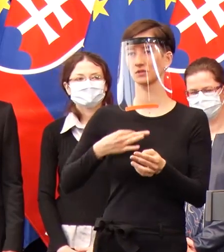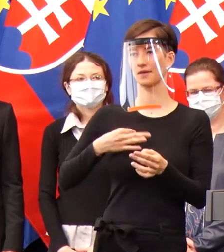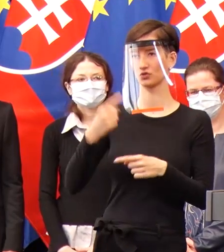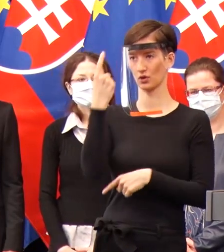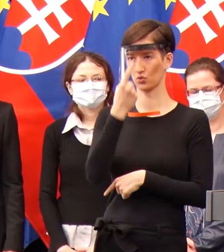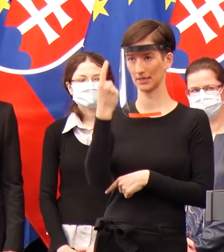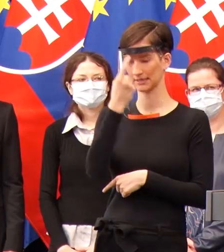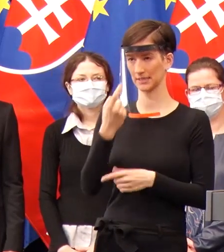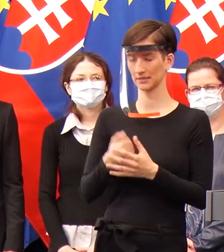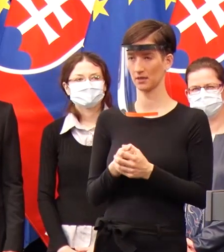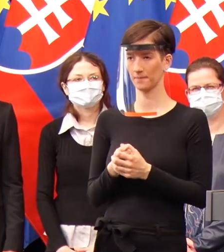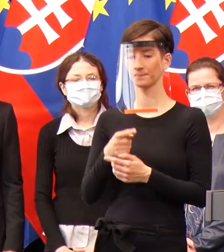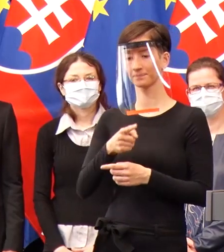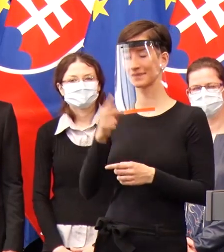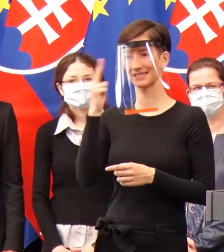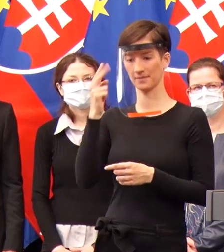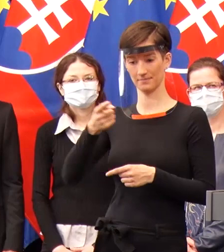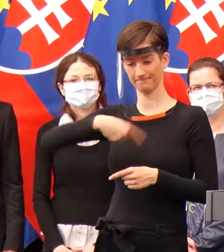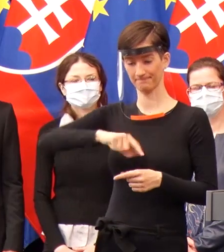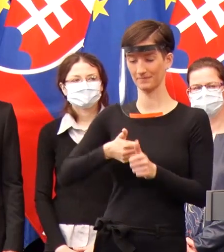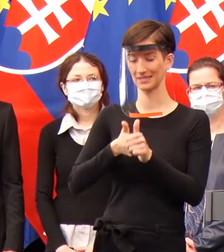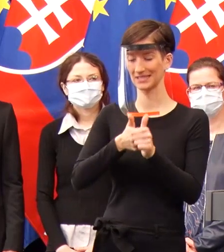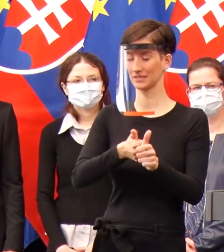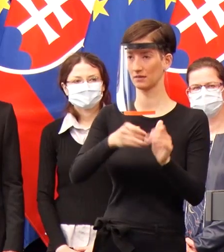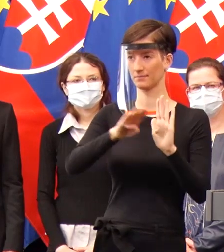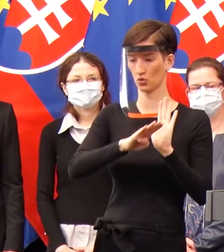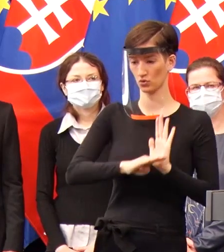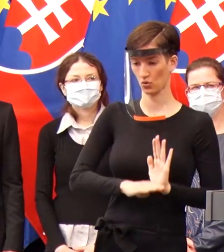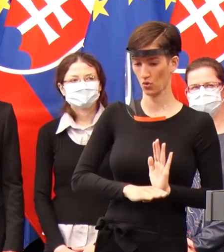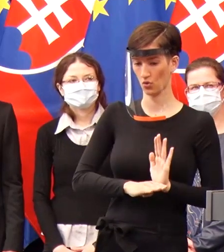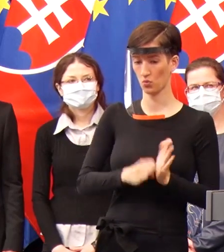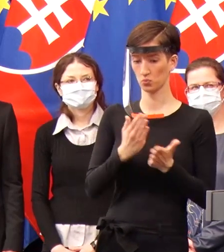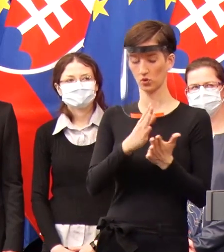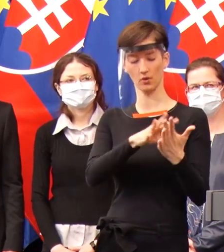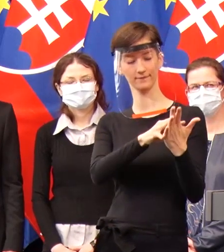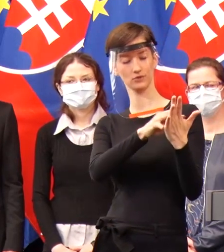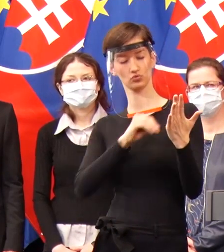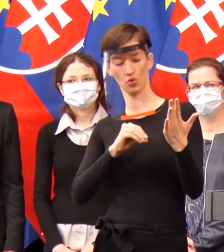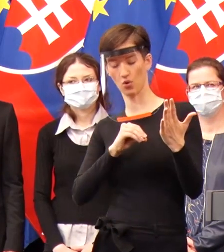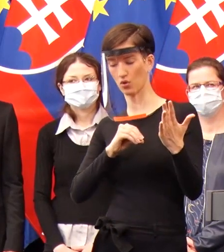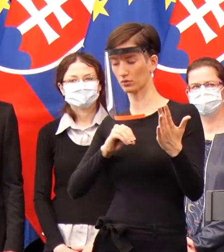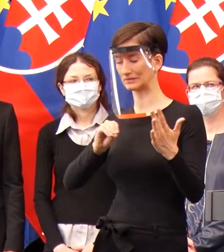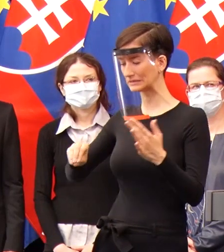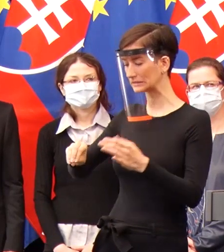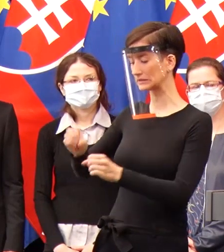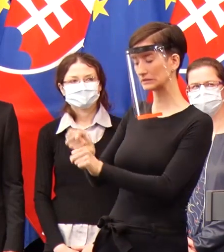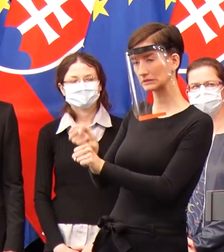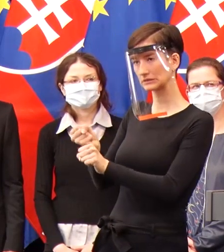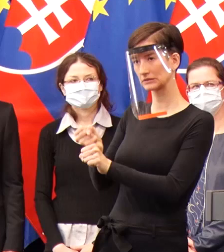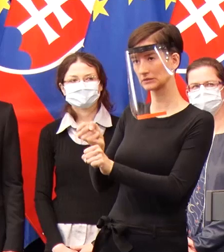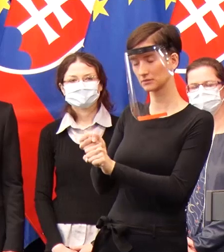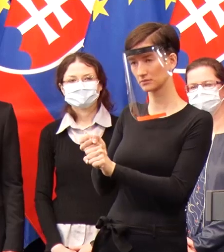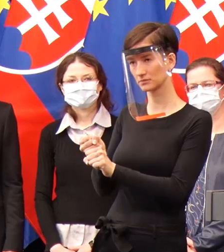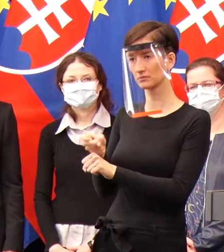ale je teraz vyskladaný z komponentov, ktoré sú vyrábané na Slovensku, firmou pána Čekana, a plus